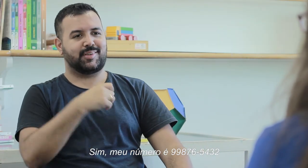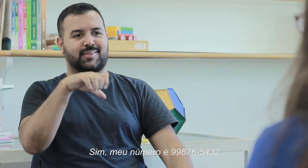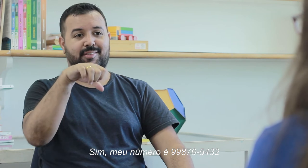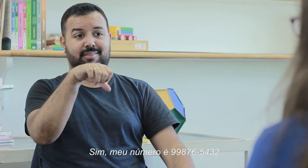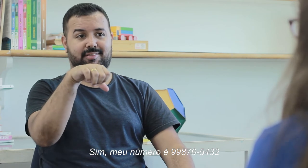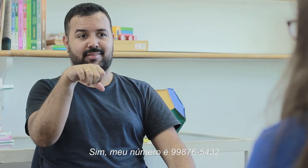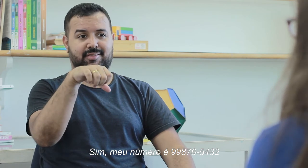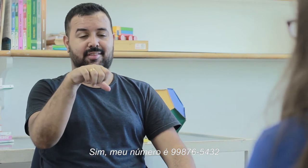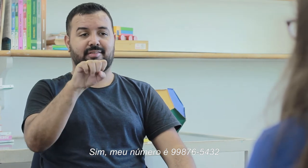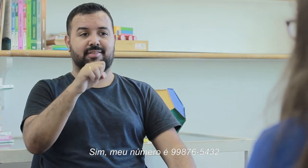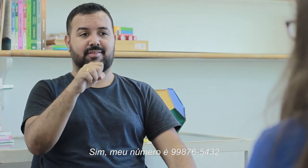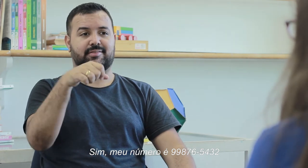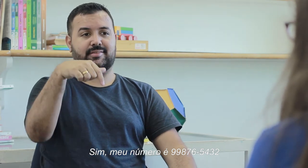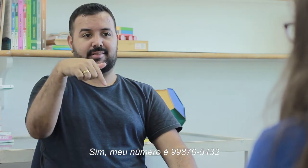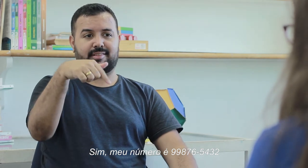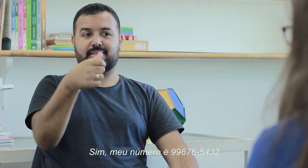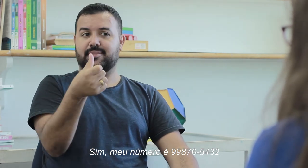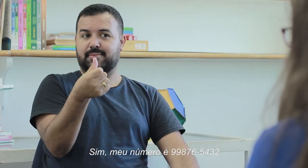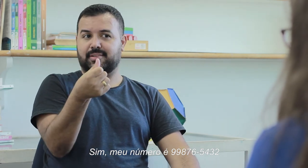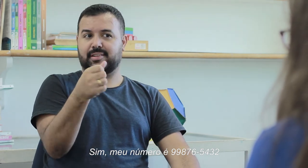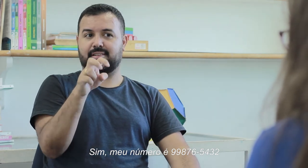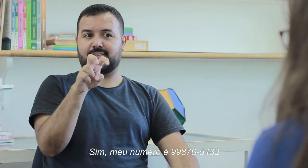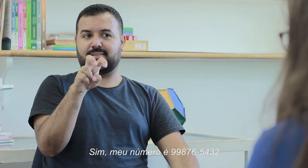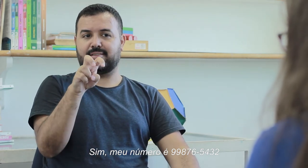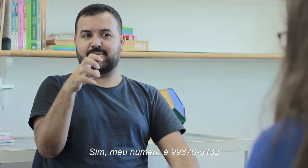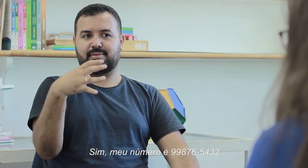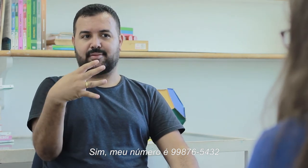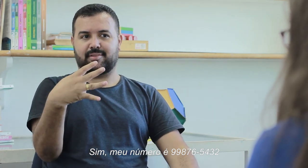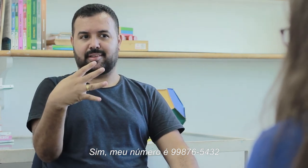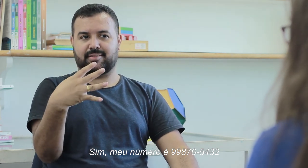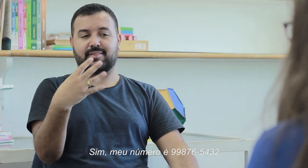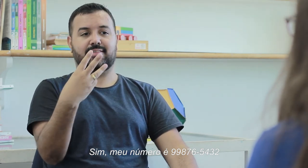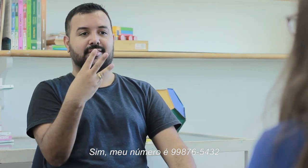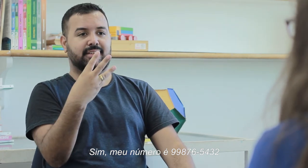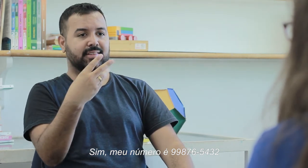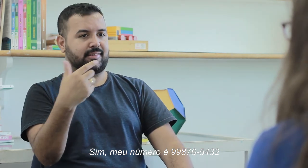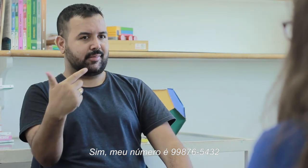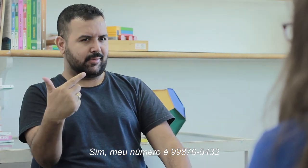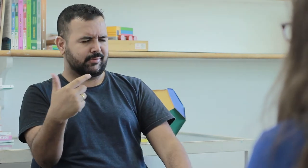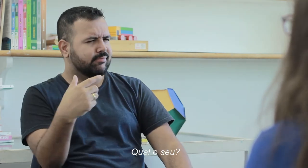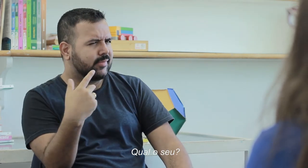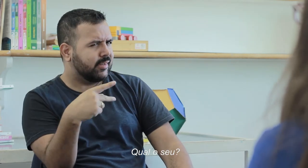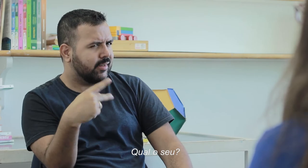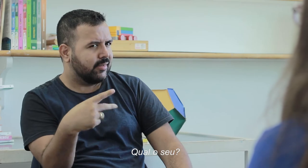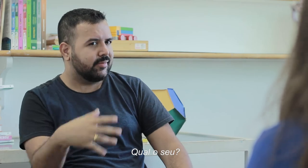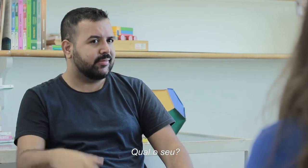998765432. E o seu?